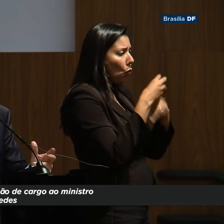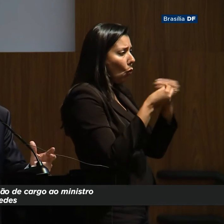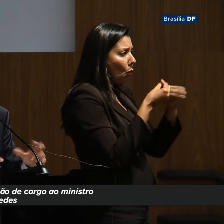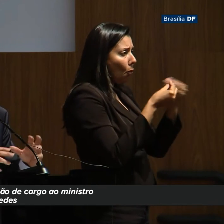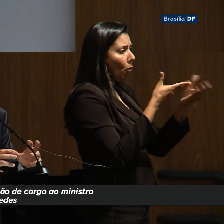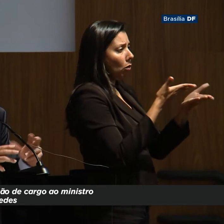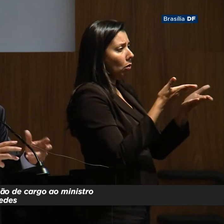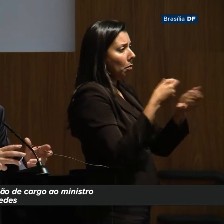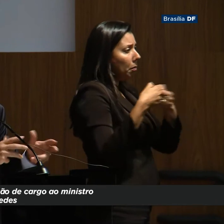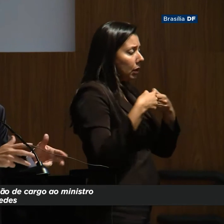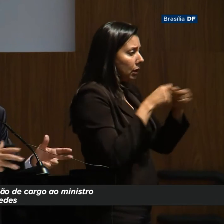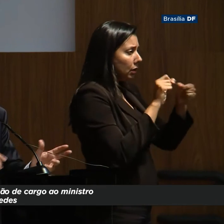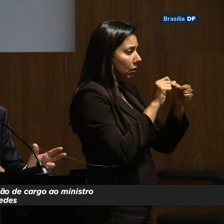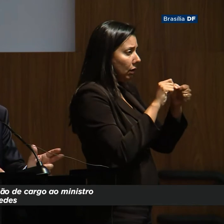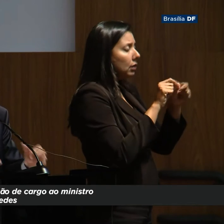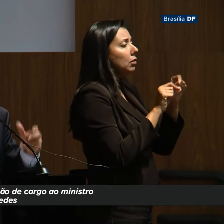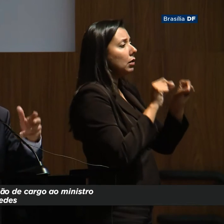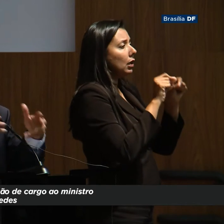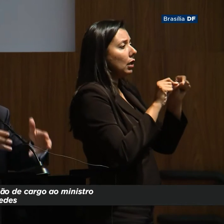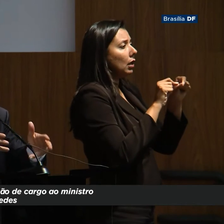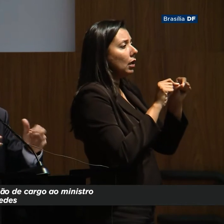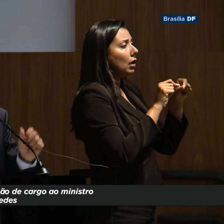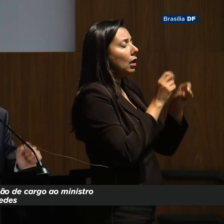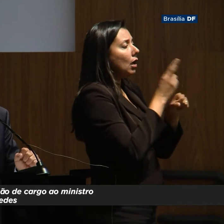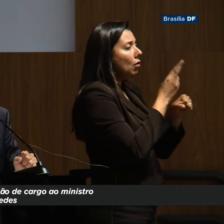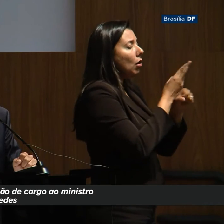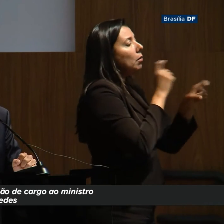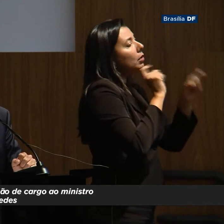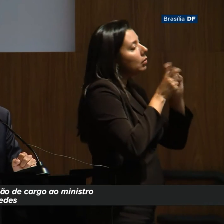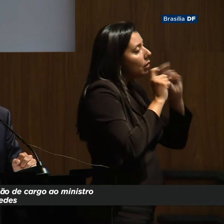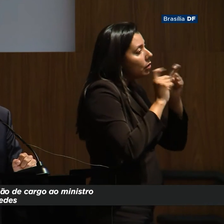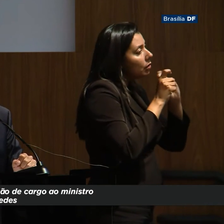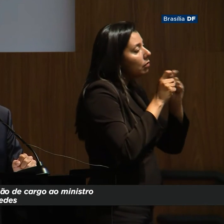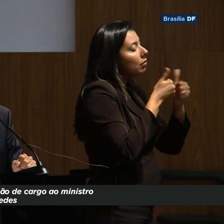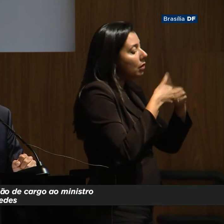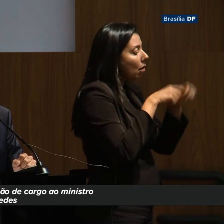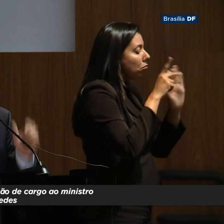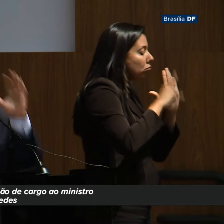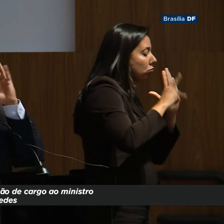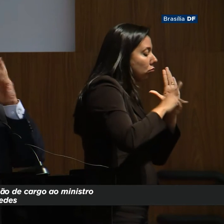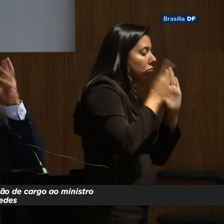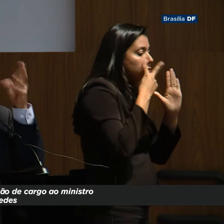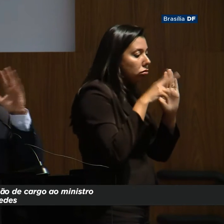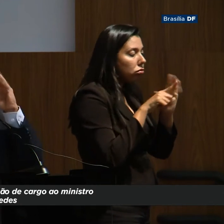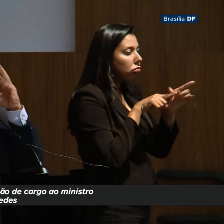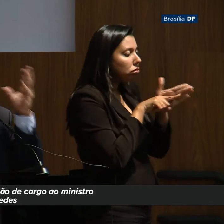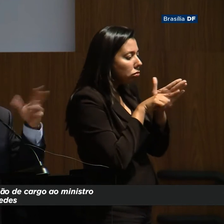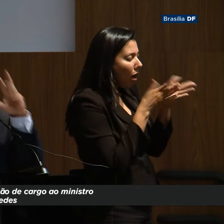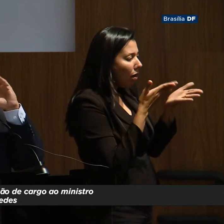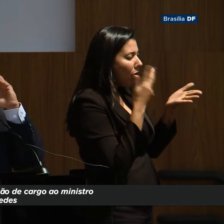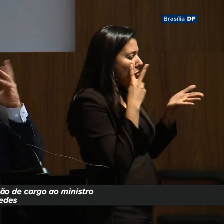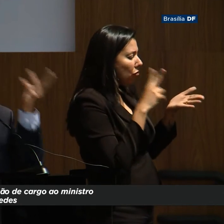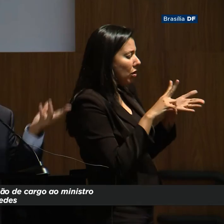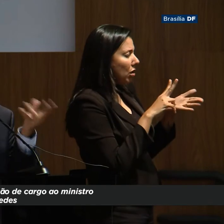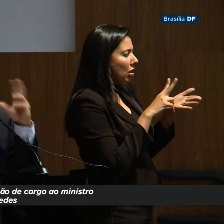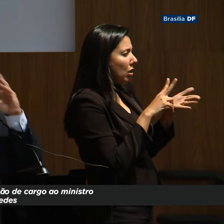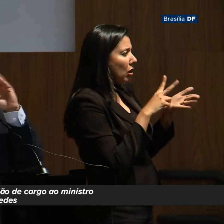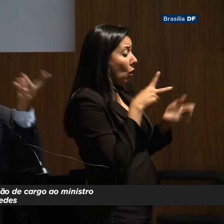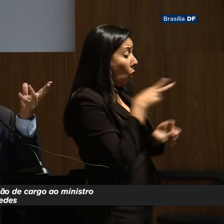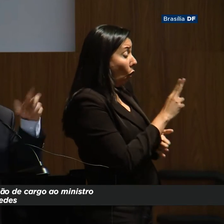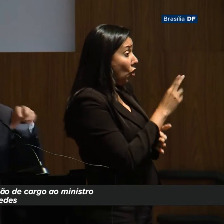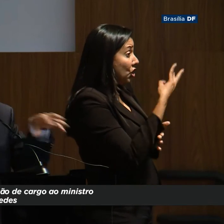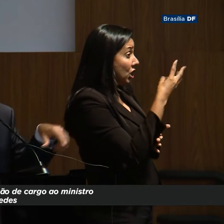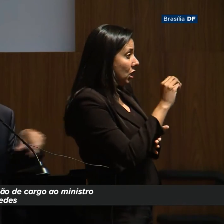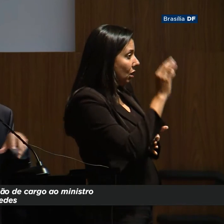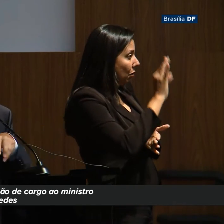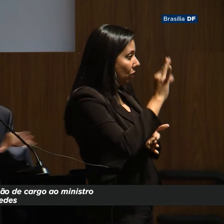que tem que fazer uma reforma administrativa e a turma do planejamento está em cima disso. Eu ouvi sons de corte de até 30%